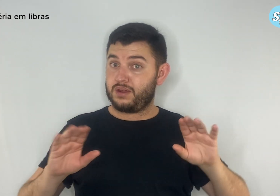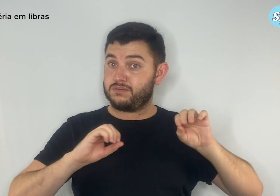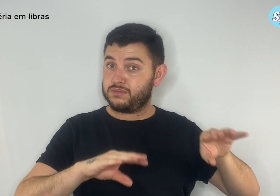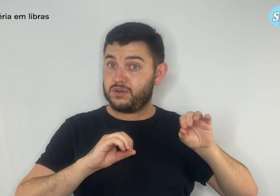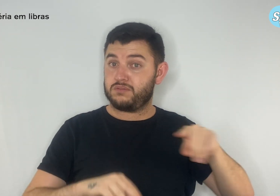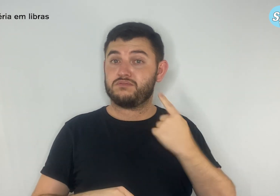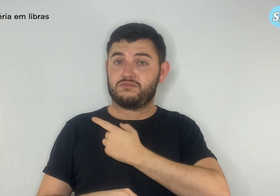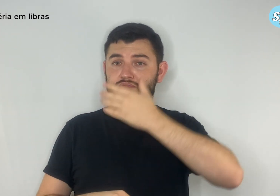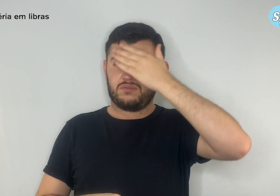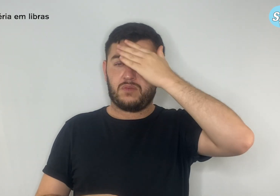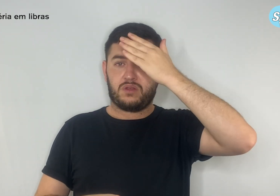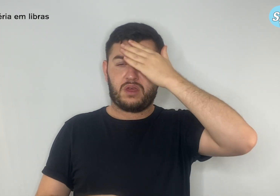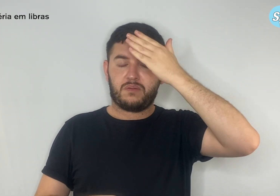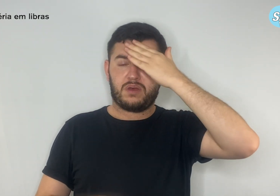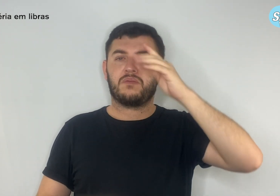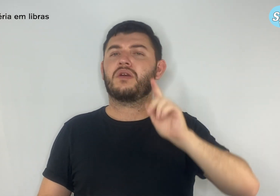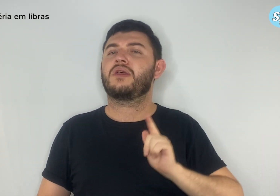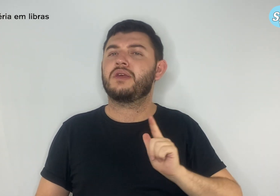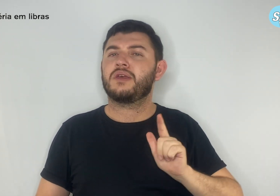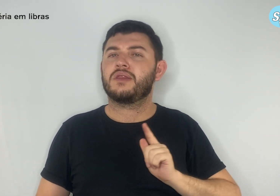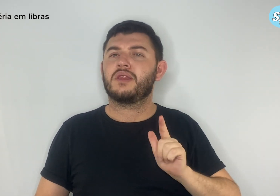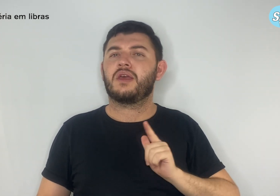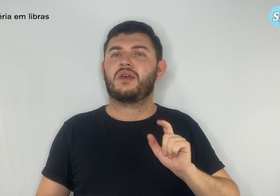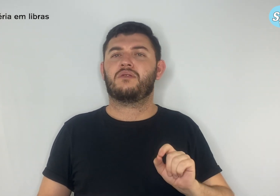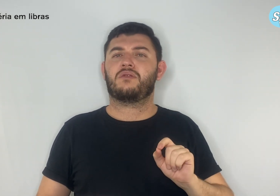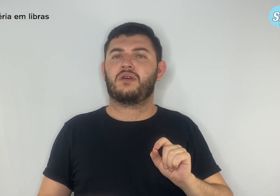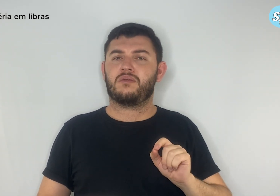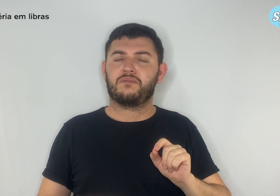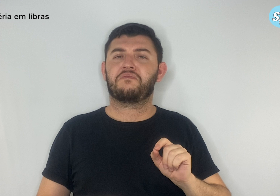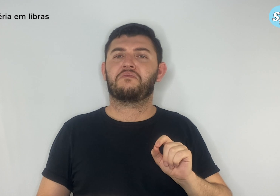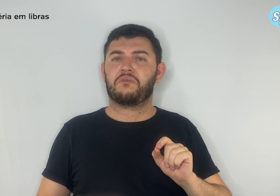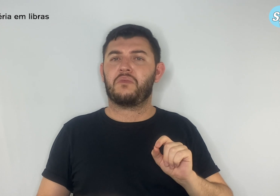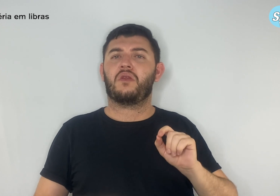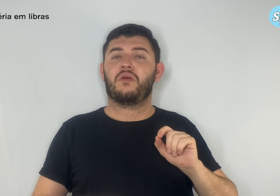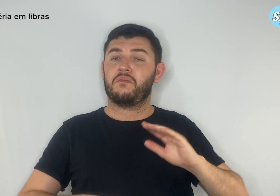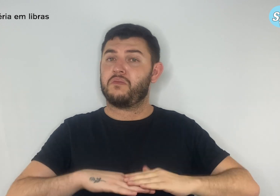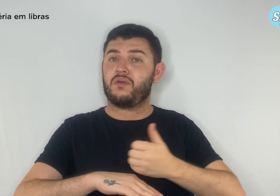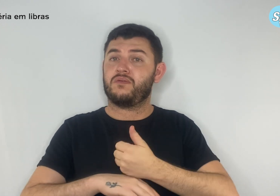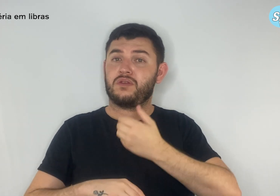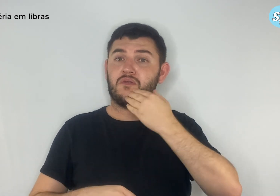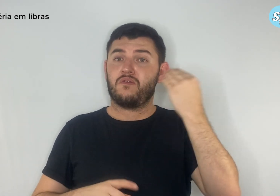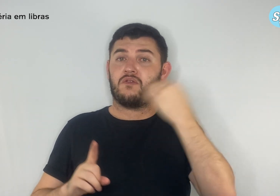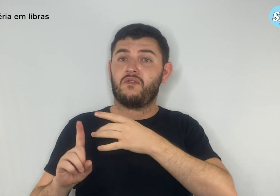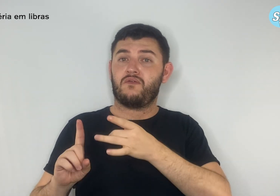também que há segmentos da nossa categoria mais vulneráveis em relação aos demais,